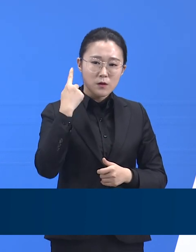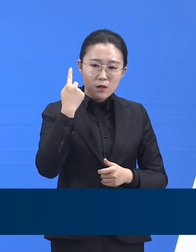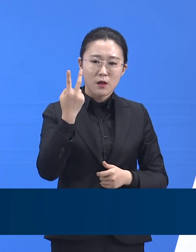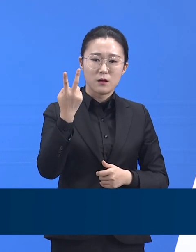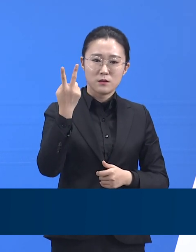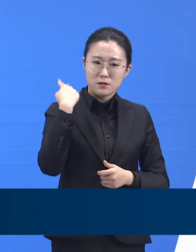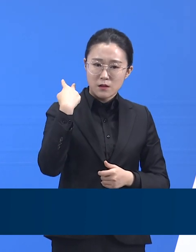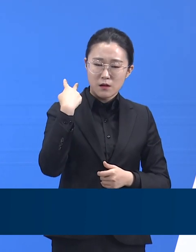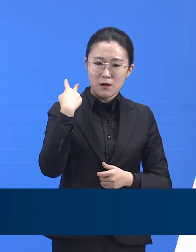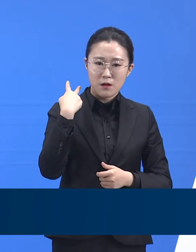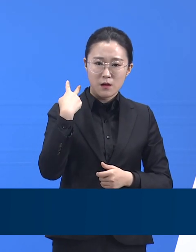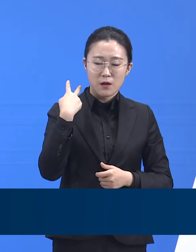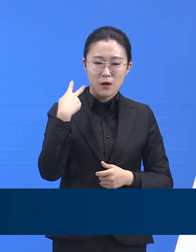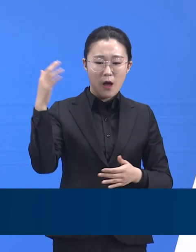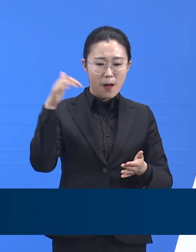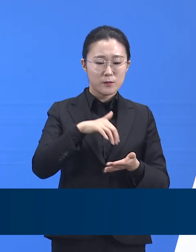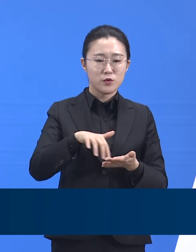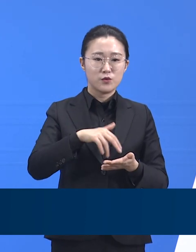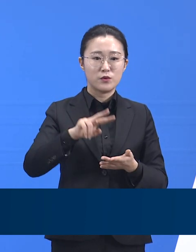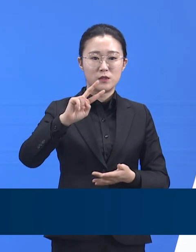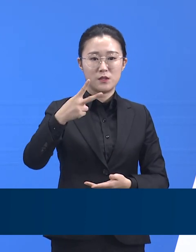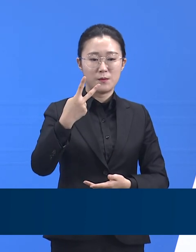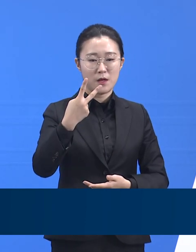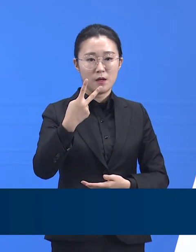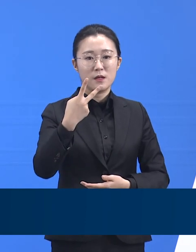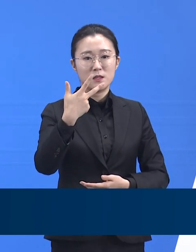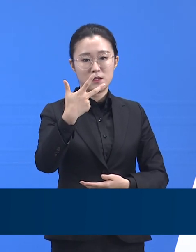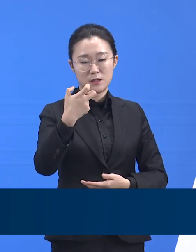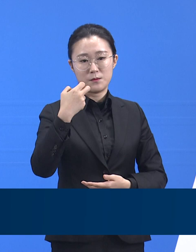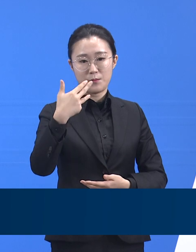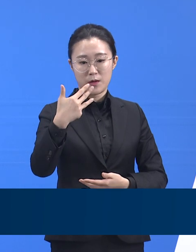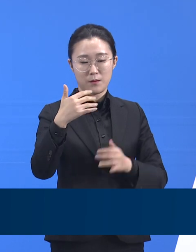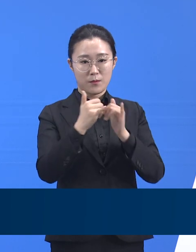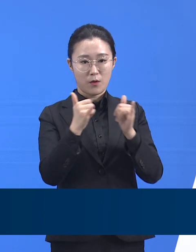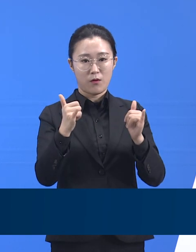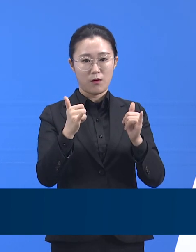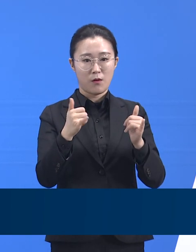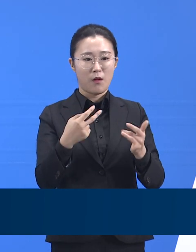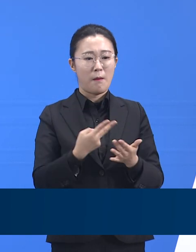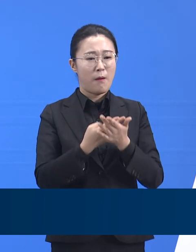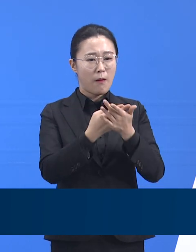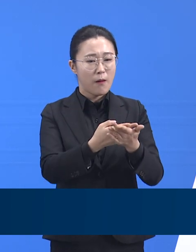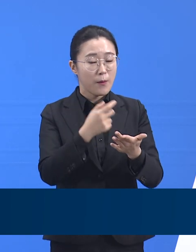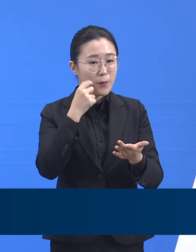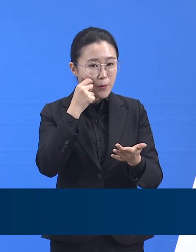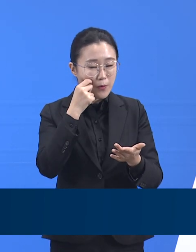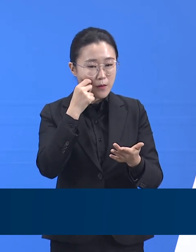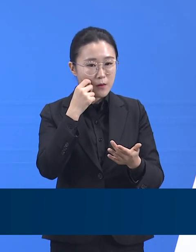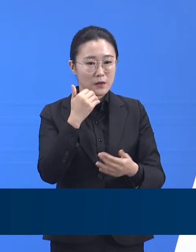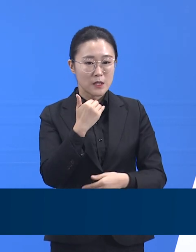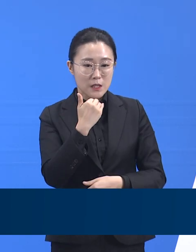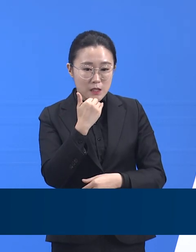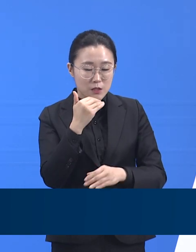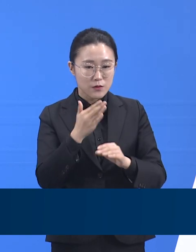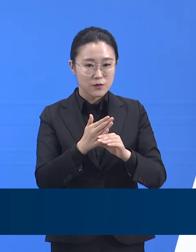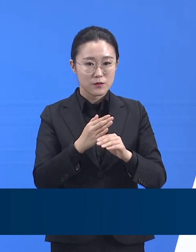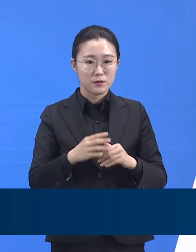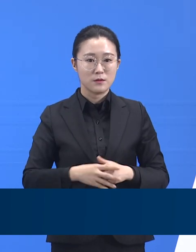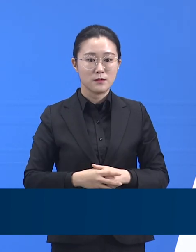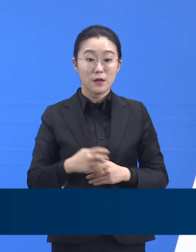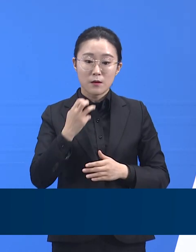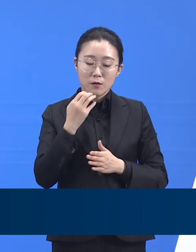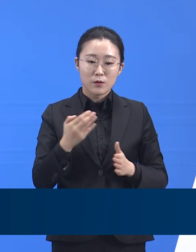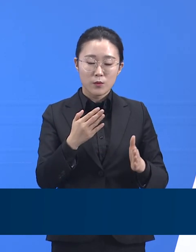위로기관이나 생활치료센터를 배정받지 못하고 있는 상태였지만 경기도가 생활치료센터를